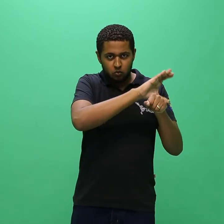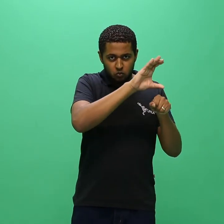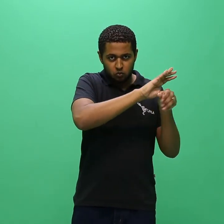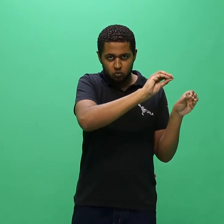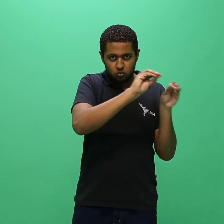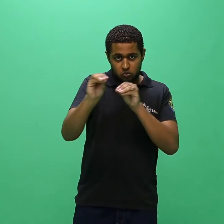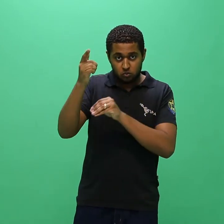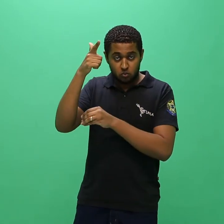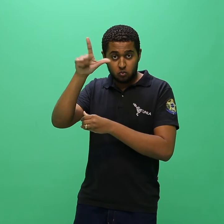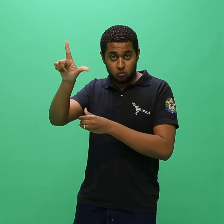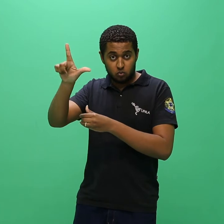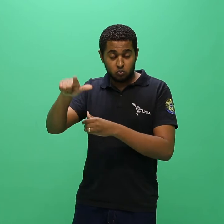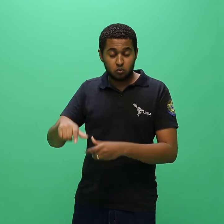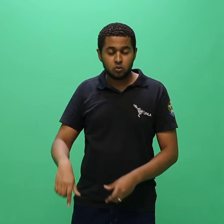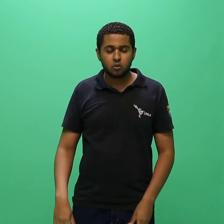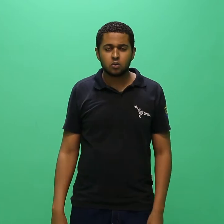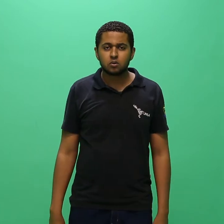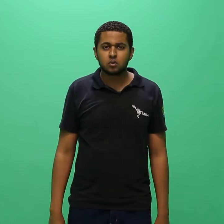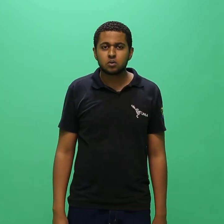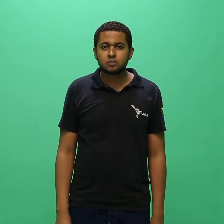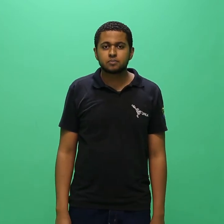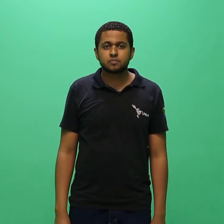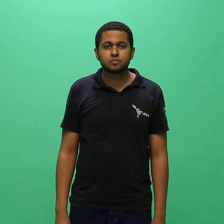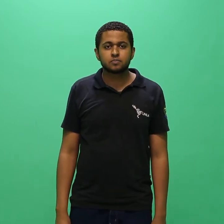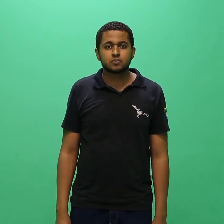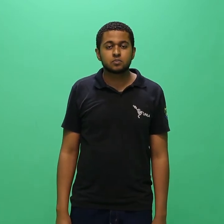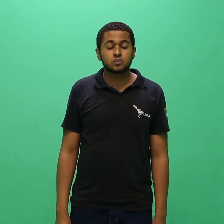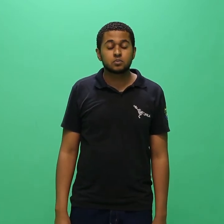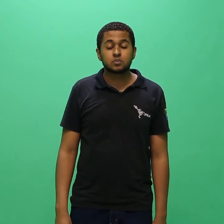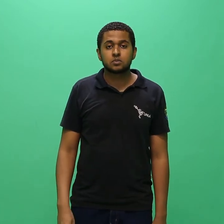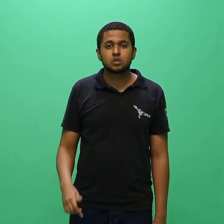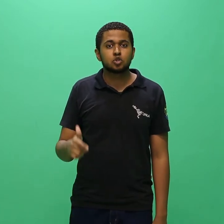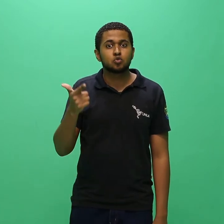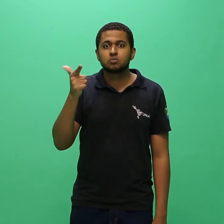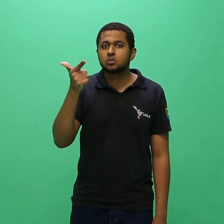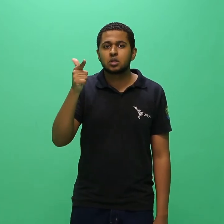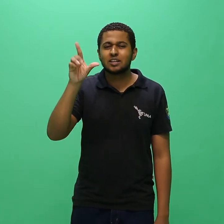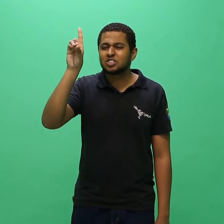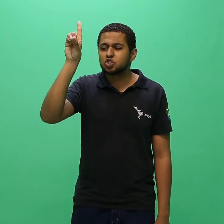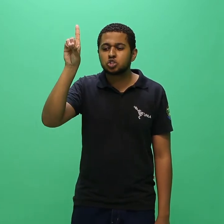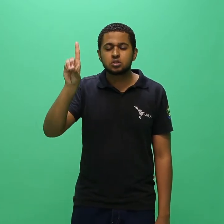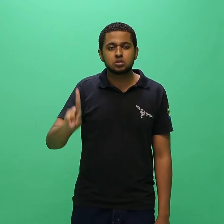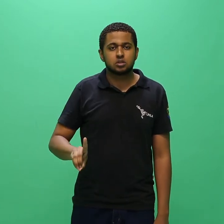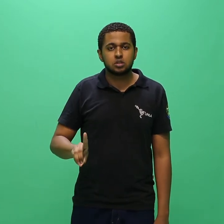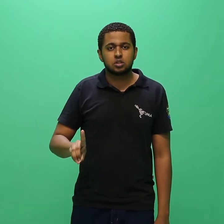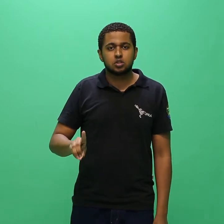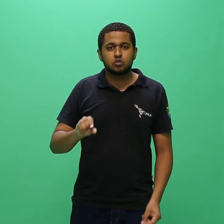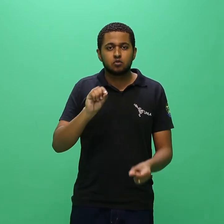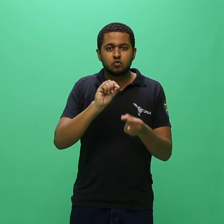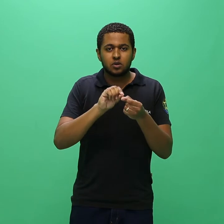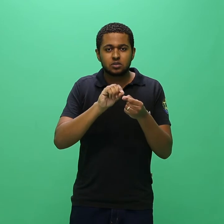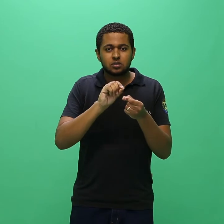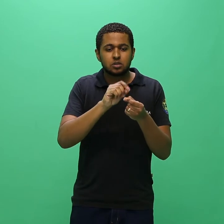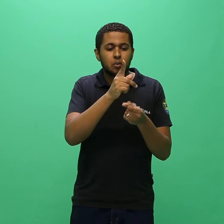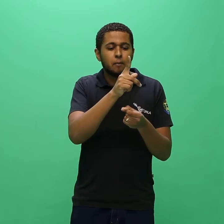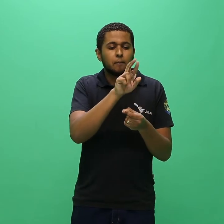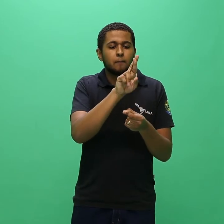adquirem direito de quebra de pré-requisitos, devendo cumprir os mesmos conforme previsto na